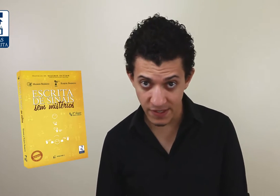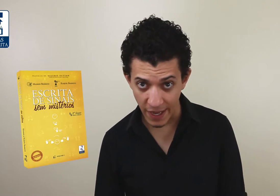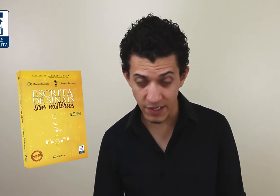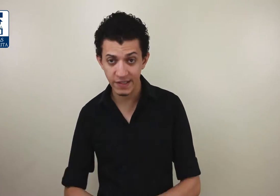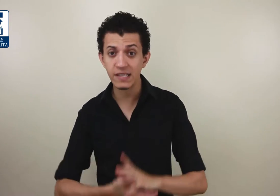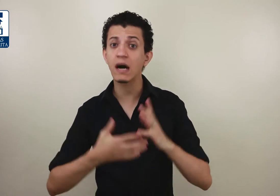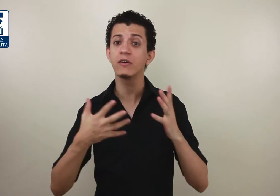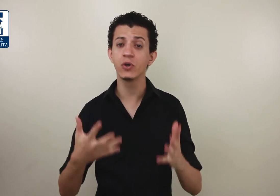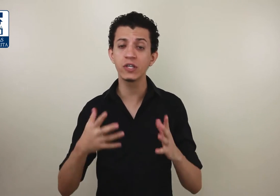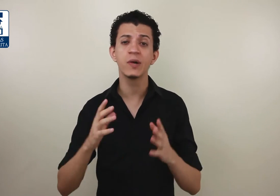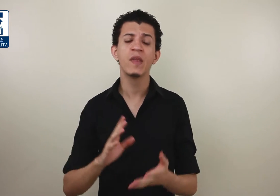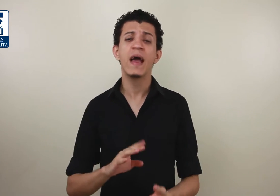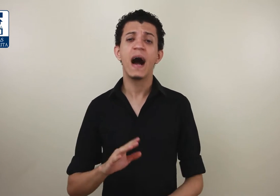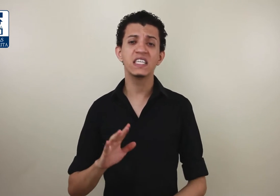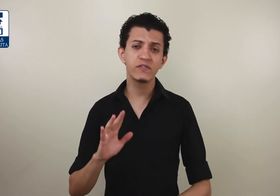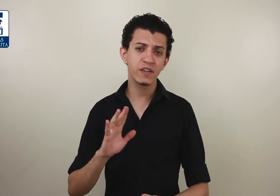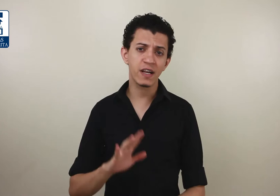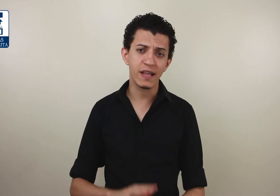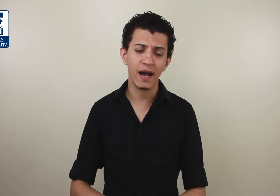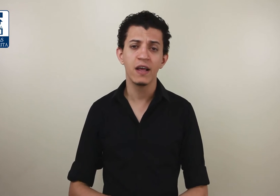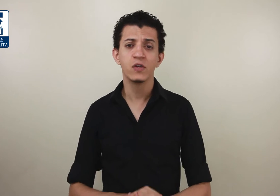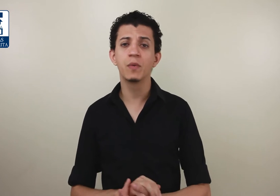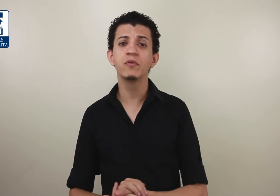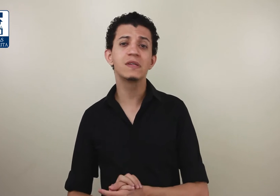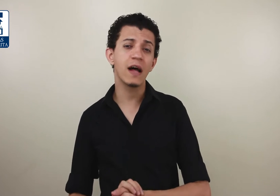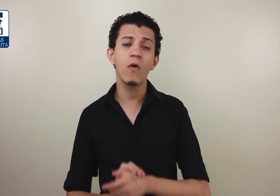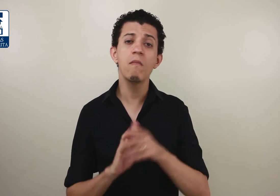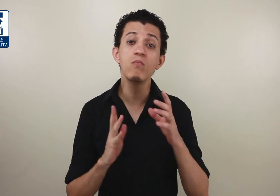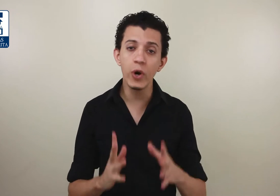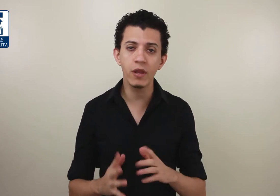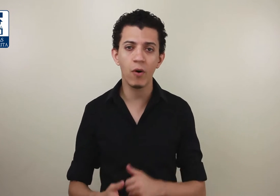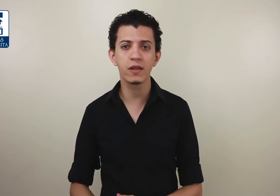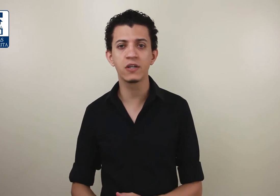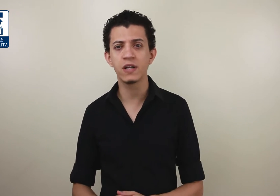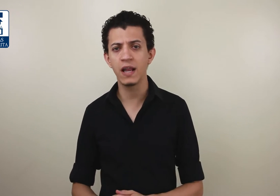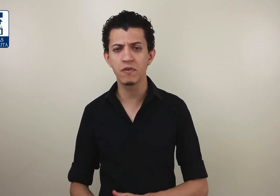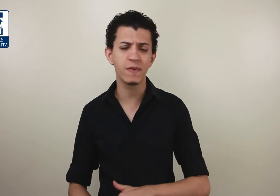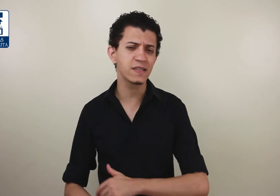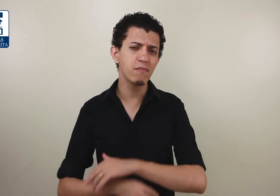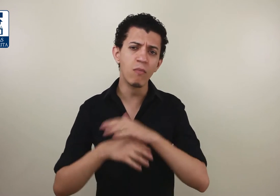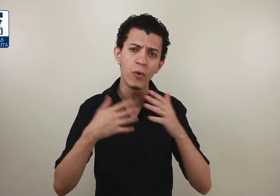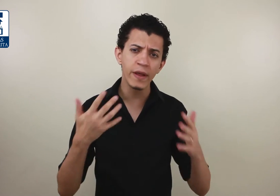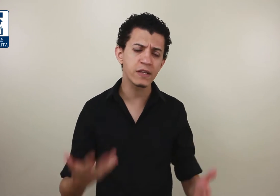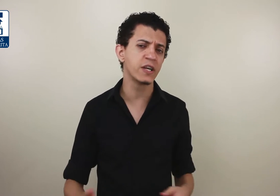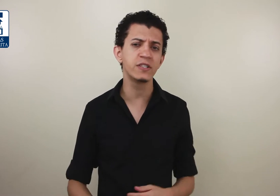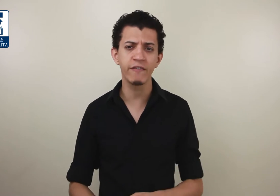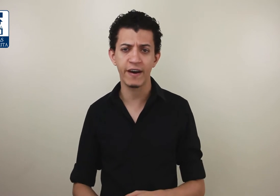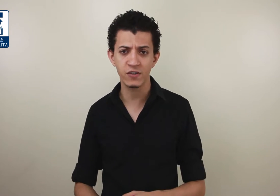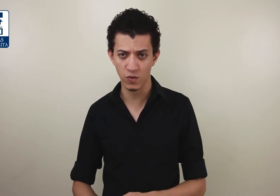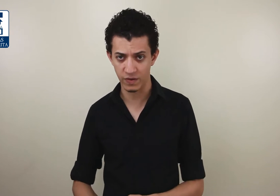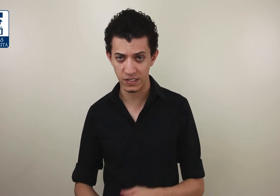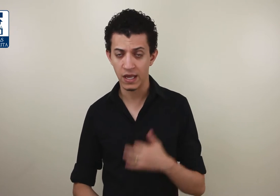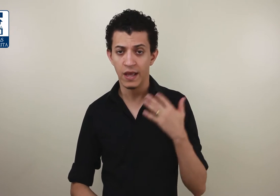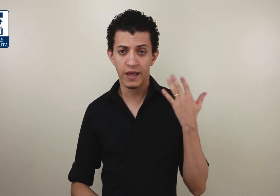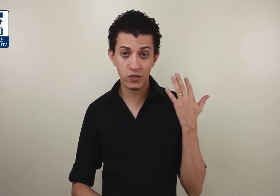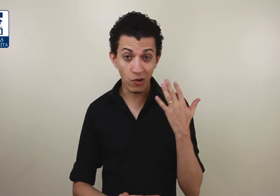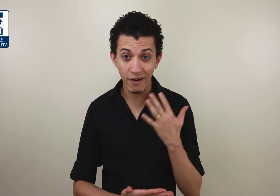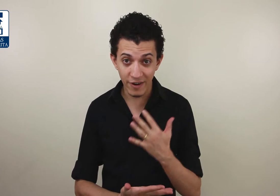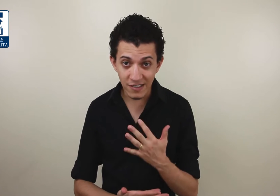Mistérios. Nesta aula de hoje, a gente vai tratar sobre um sinal muito importante na Libras, mas que muita gente tem várias dúvidas. Eu estou gravando esta